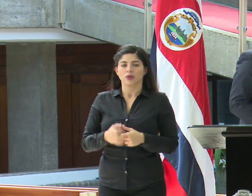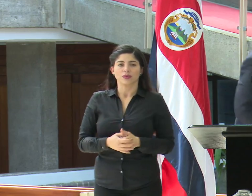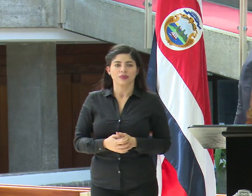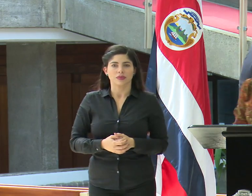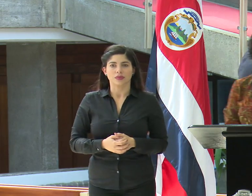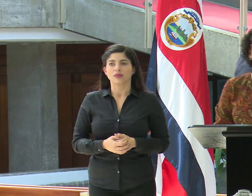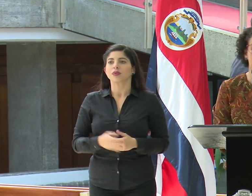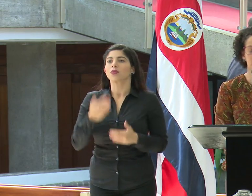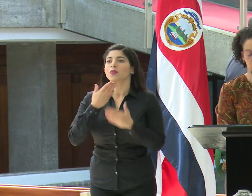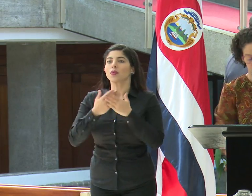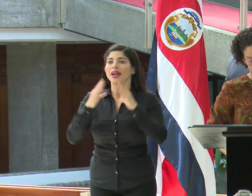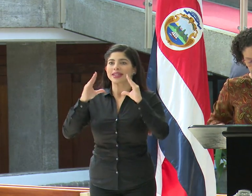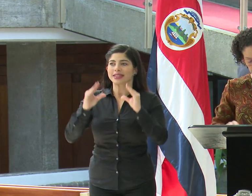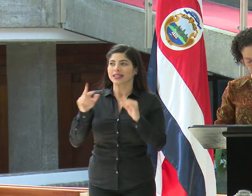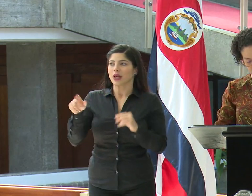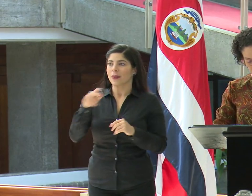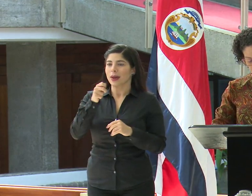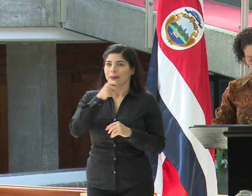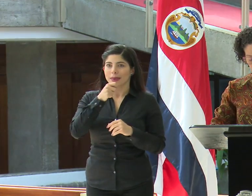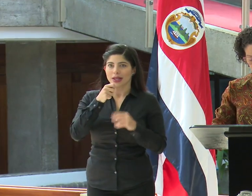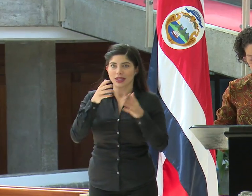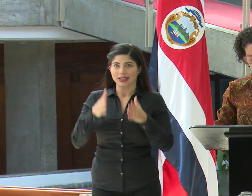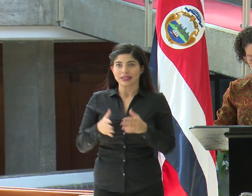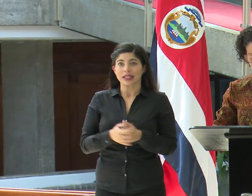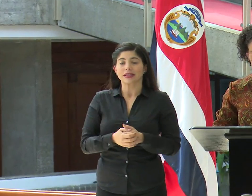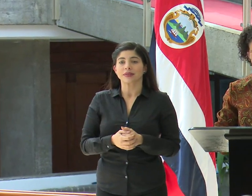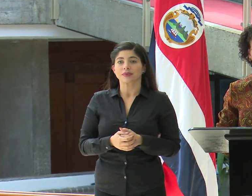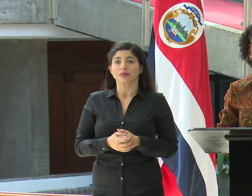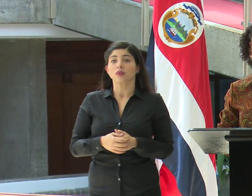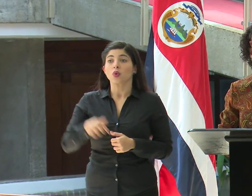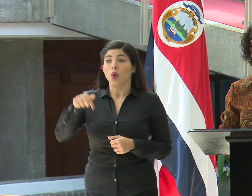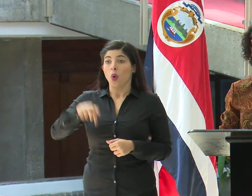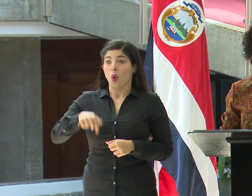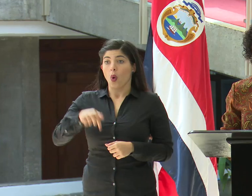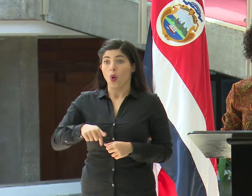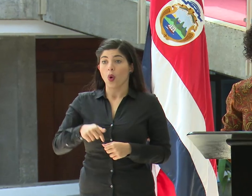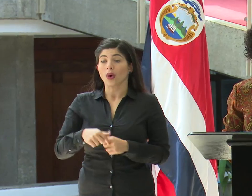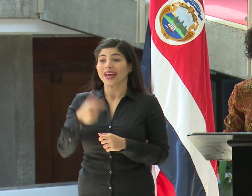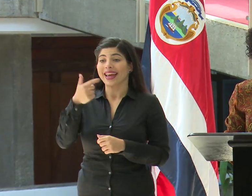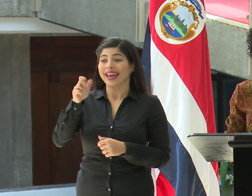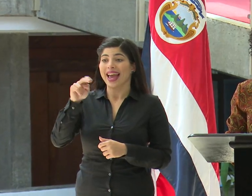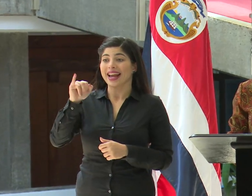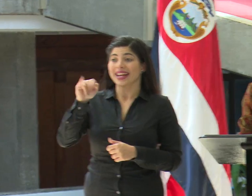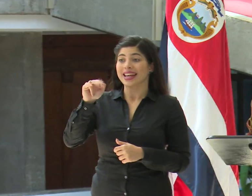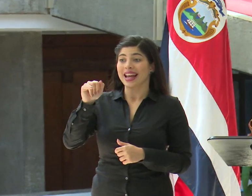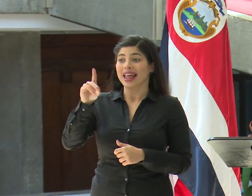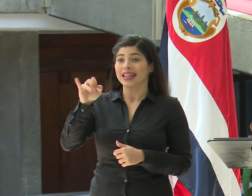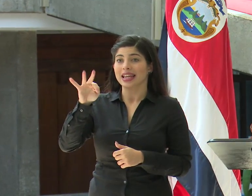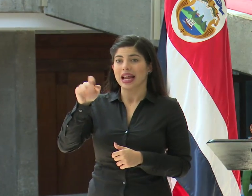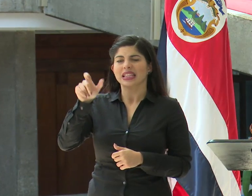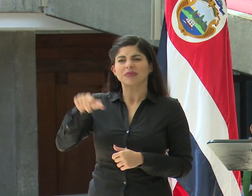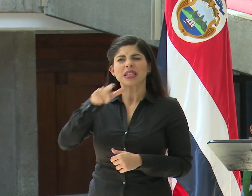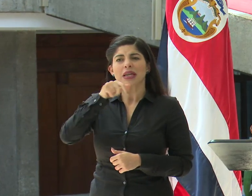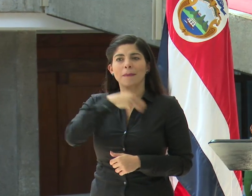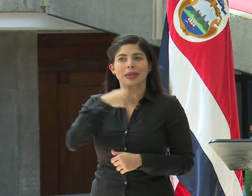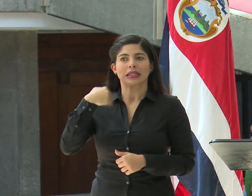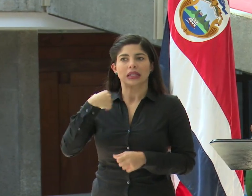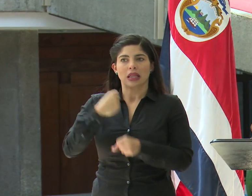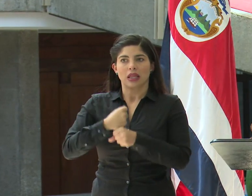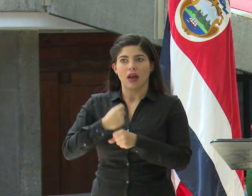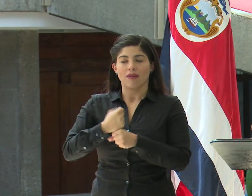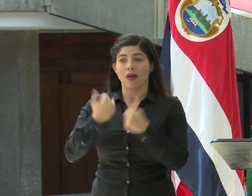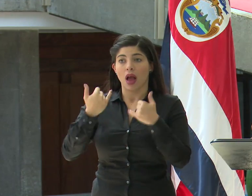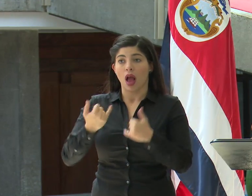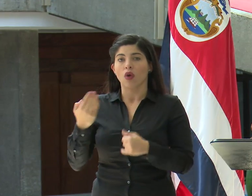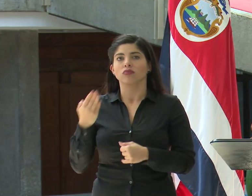Muy buenas tardes, colegas de la prensa. El día de hoy, doña Yanina Dinarte, ministra de Trabajo, se encuentra en este momento